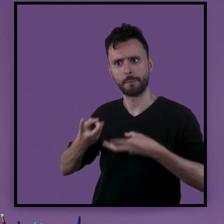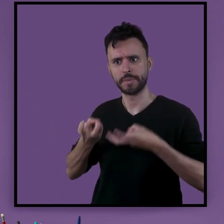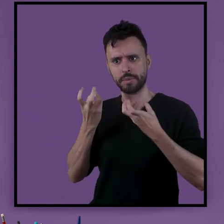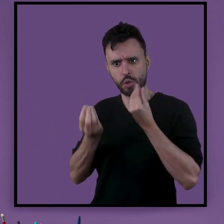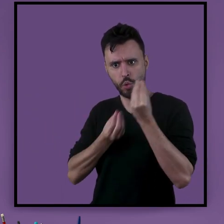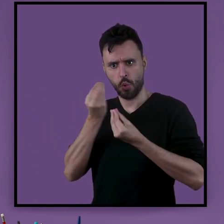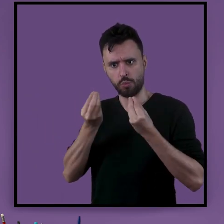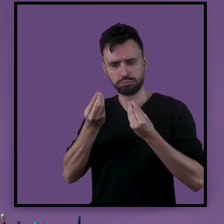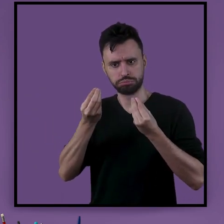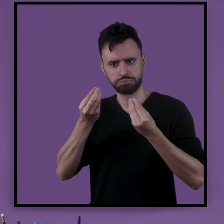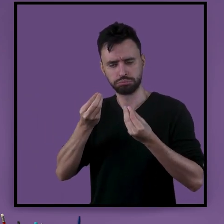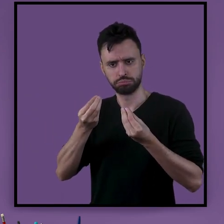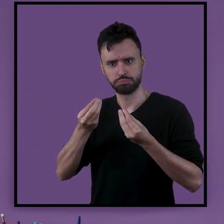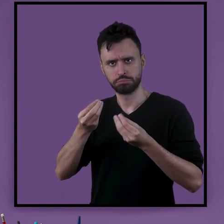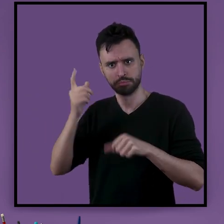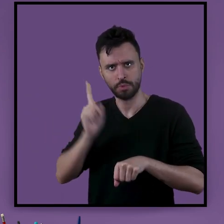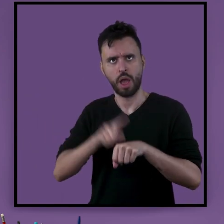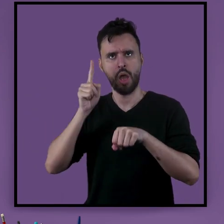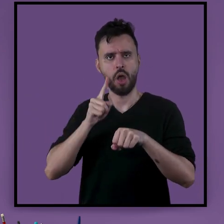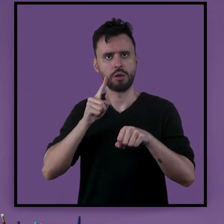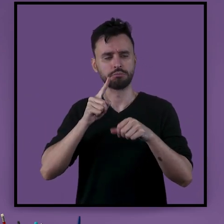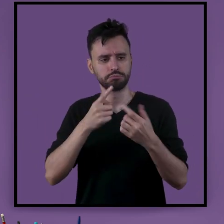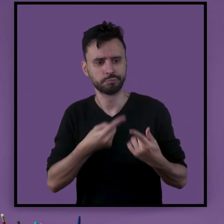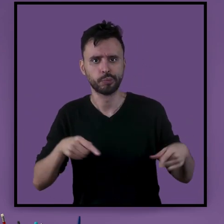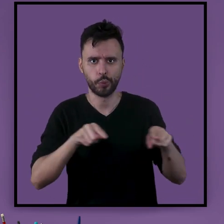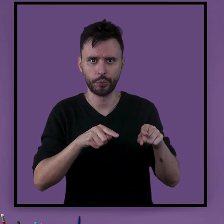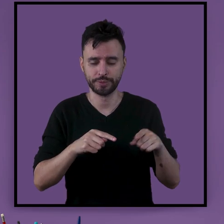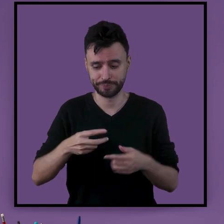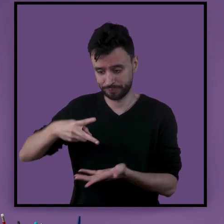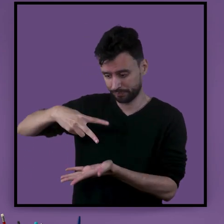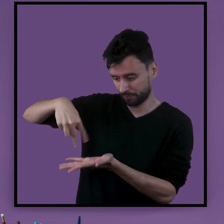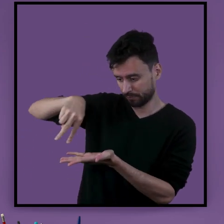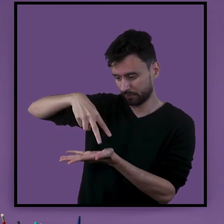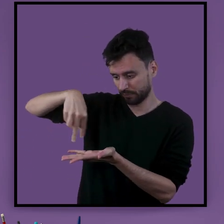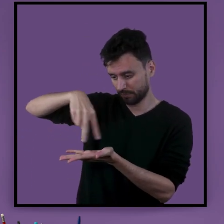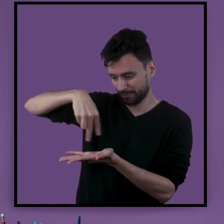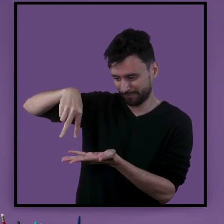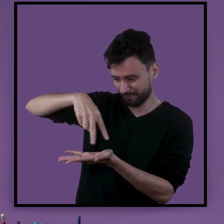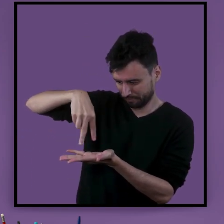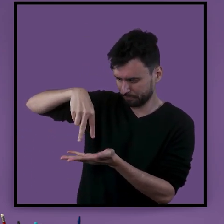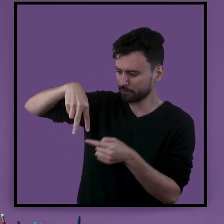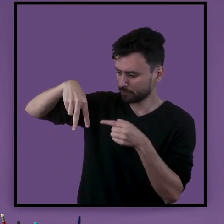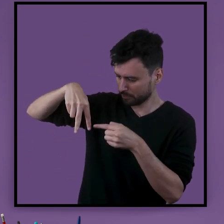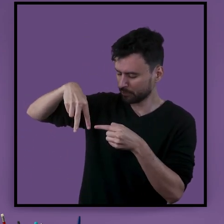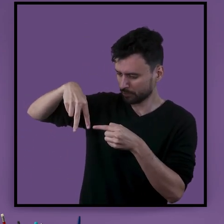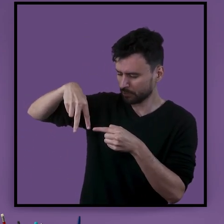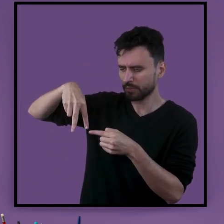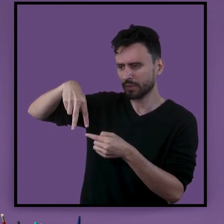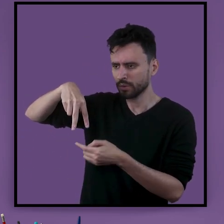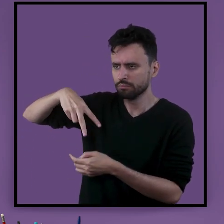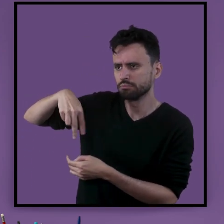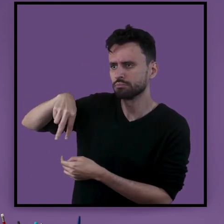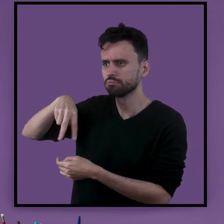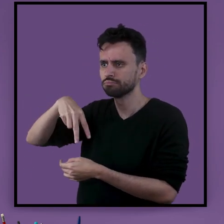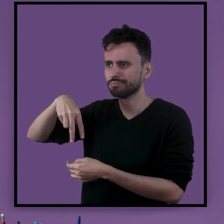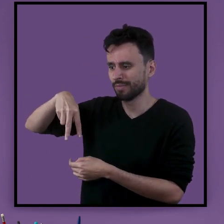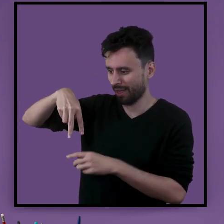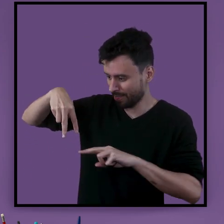um gênero musical? Vamos lá. A dança, ou seja, através da dança, nós